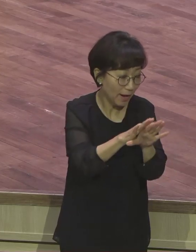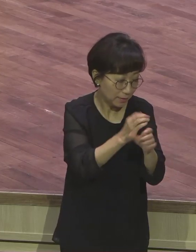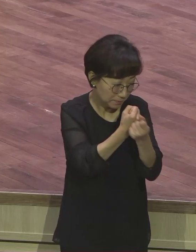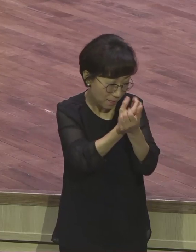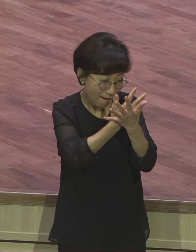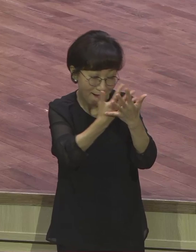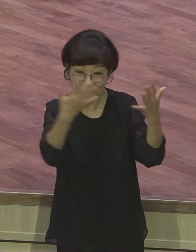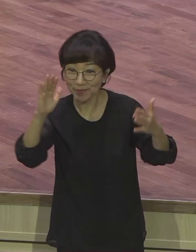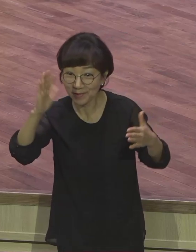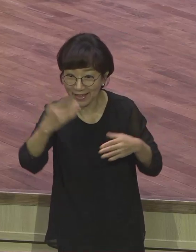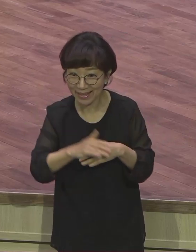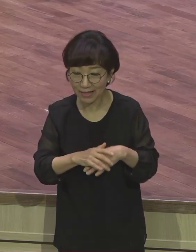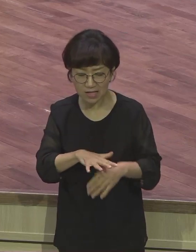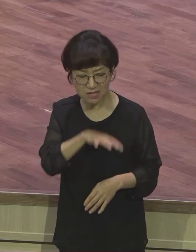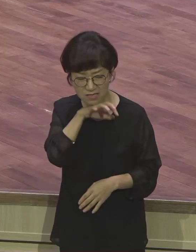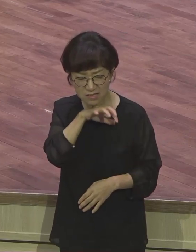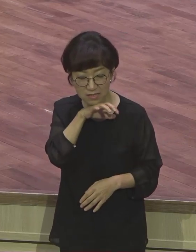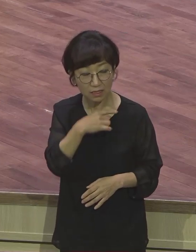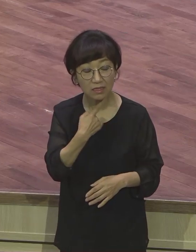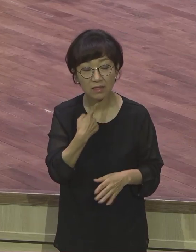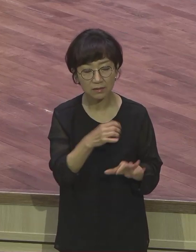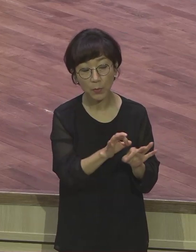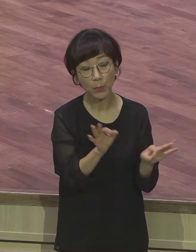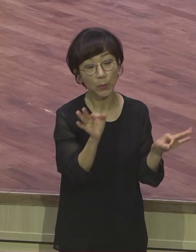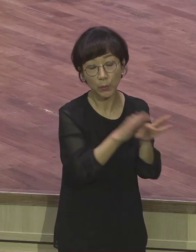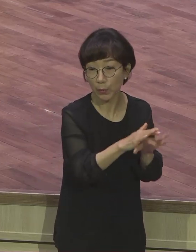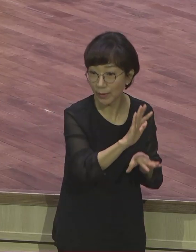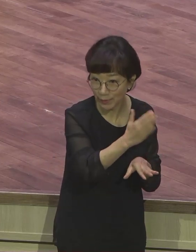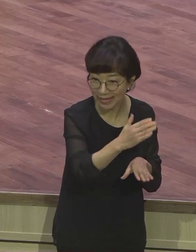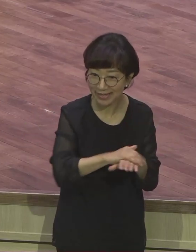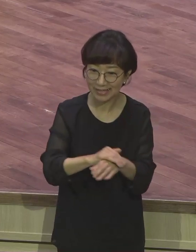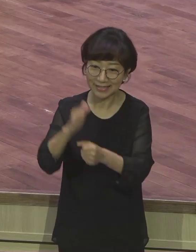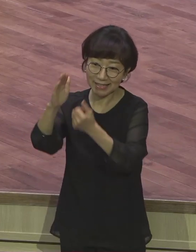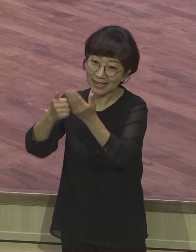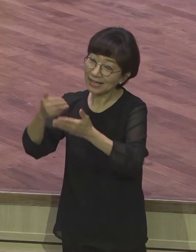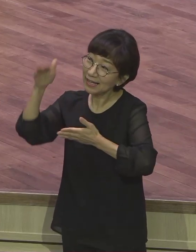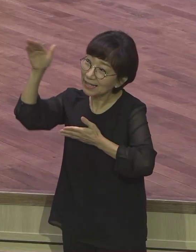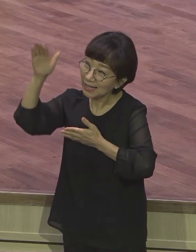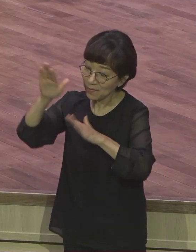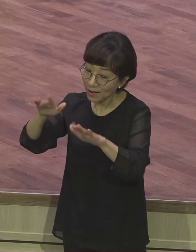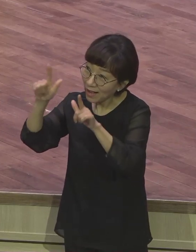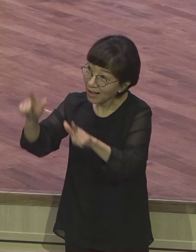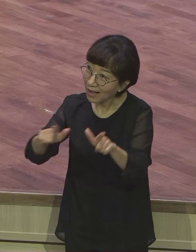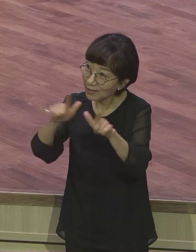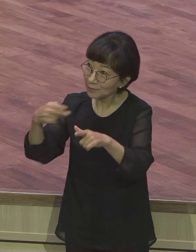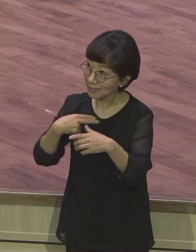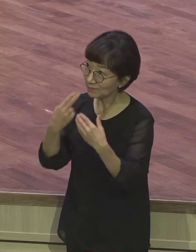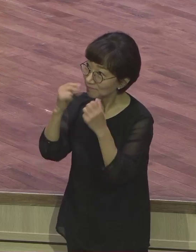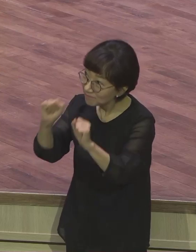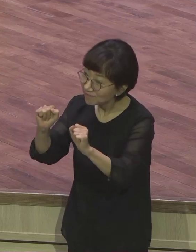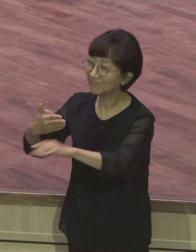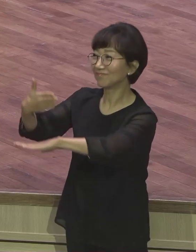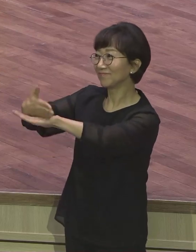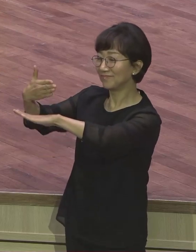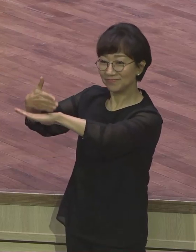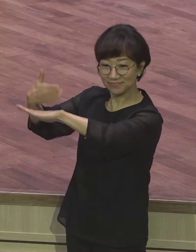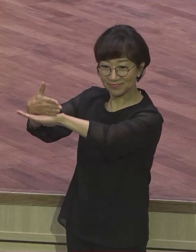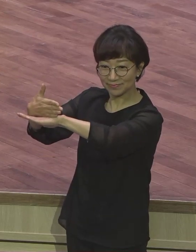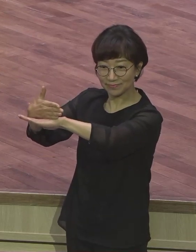불평, 원망이 싹 물러간다. 하나님 오늘 또 하루 허락하심을 감사합니다. 하면서 발등 일어나요.